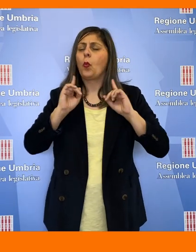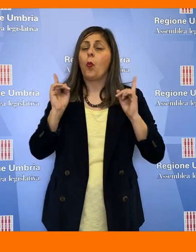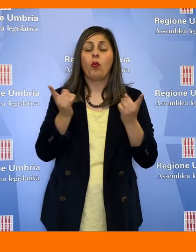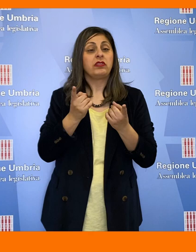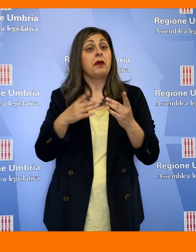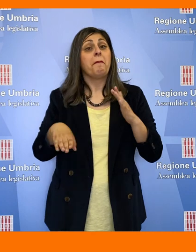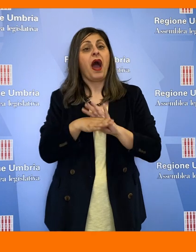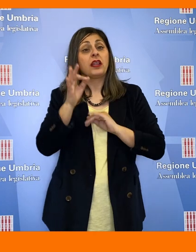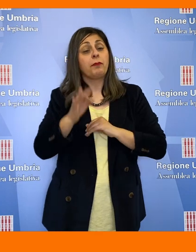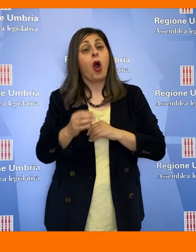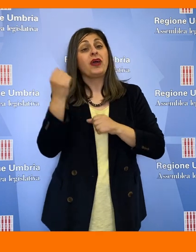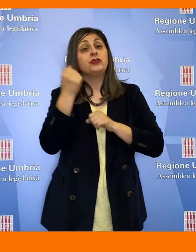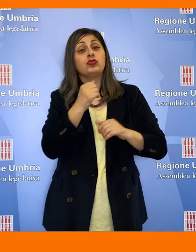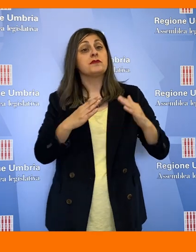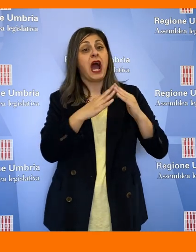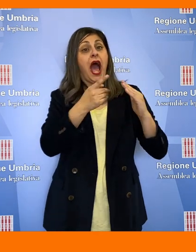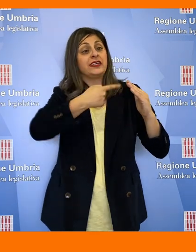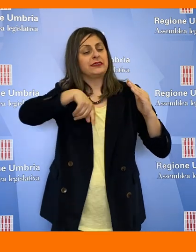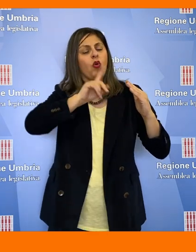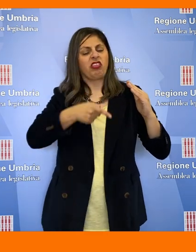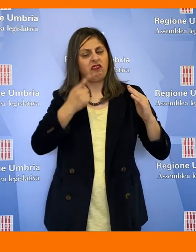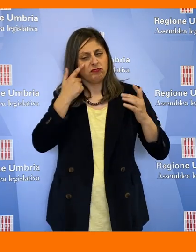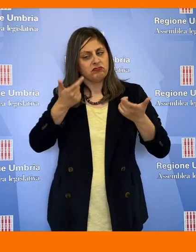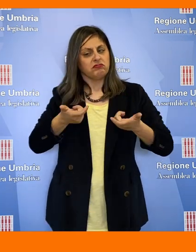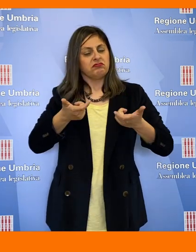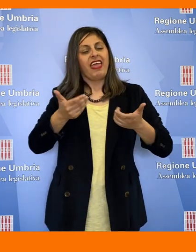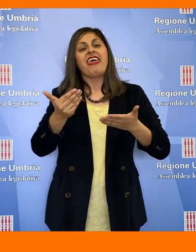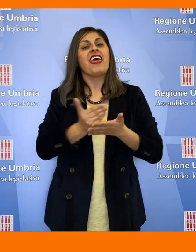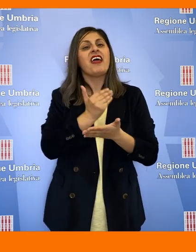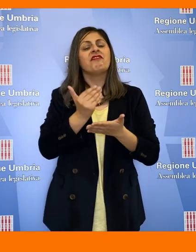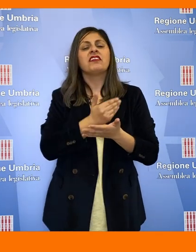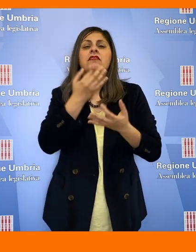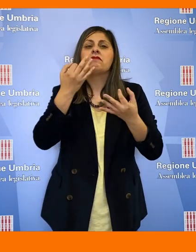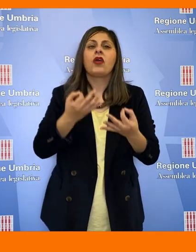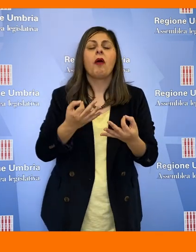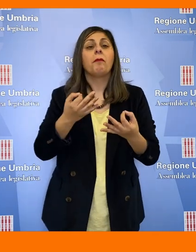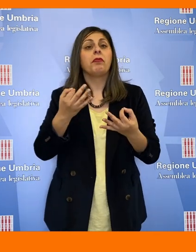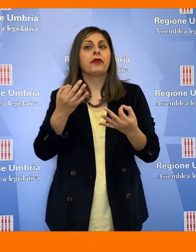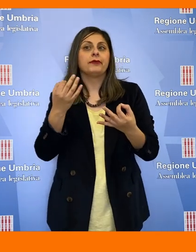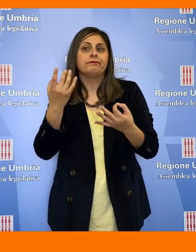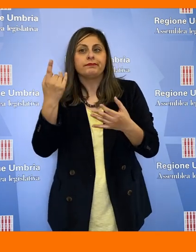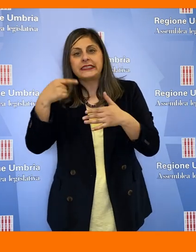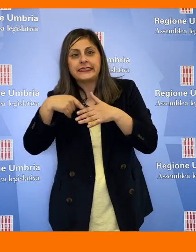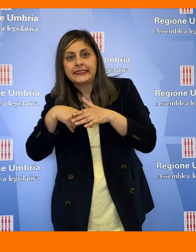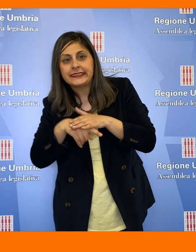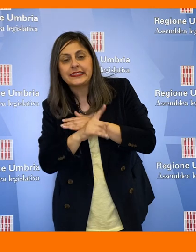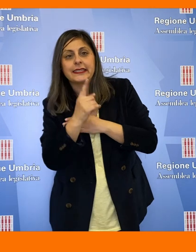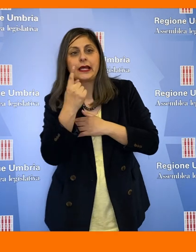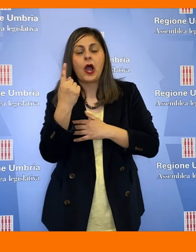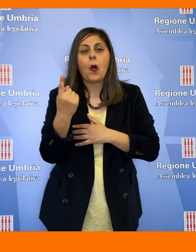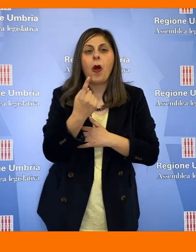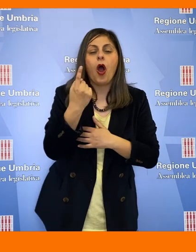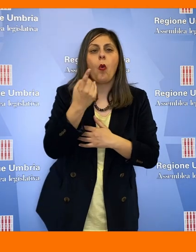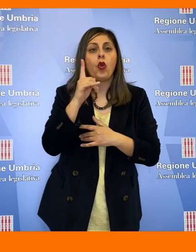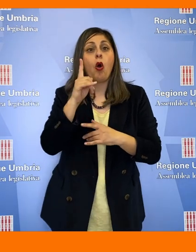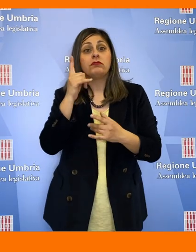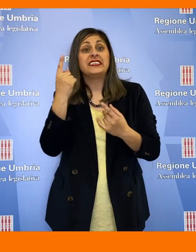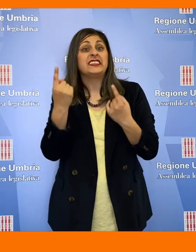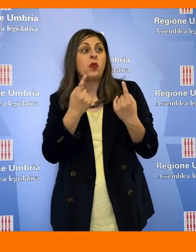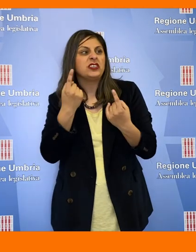a partire dai massimi livelli istituzionali tengano alta la guardia per evitare che queste infiltrazioni, che questi